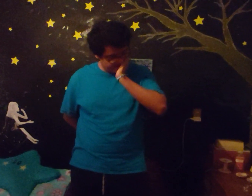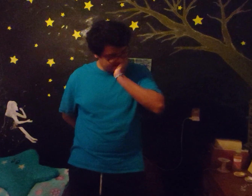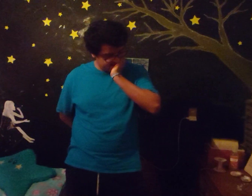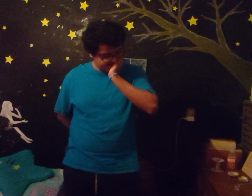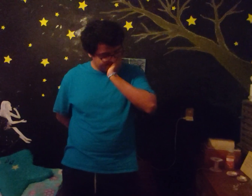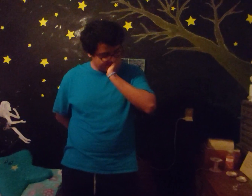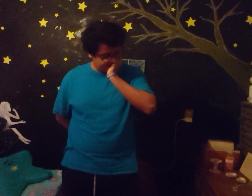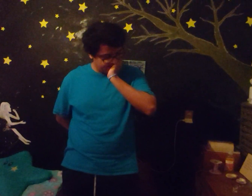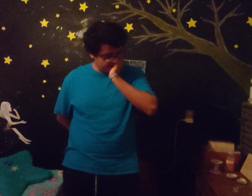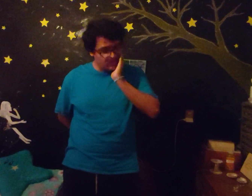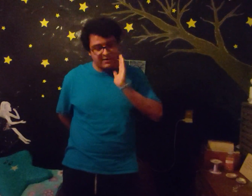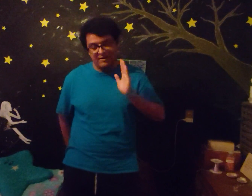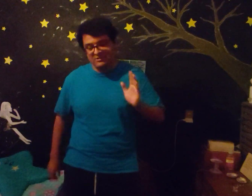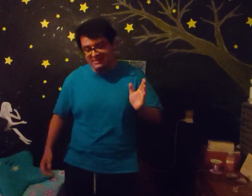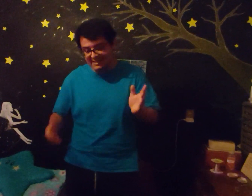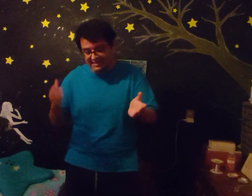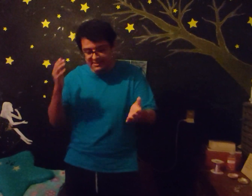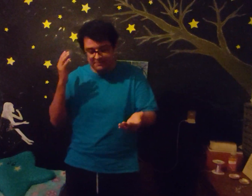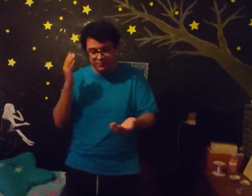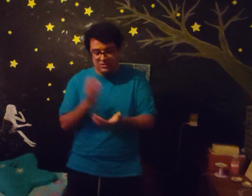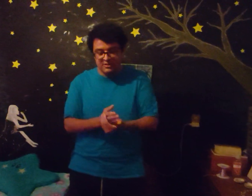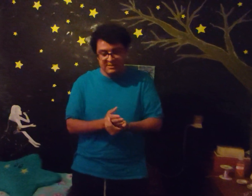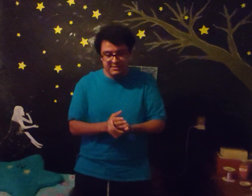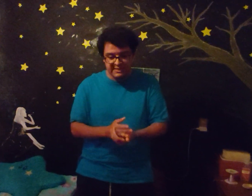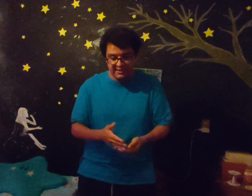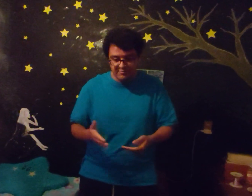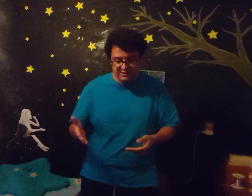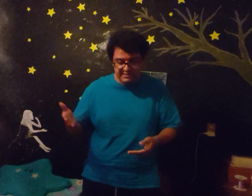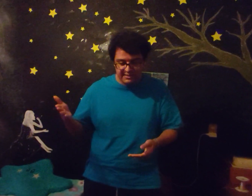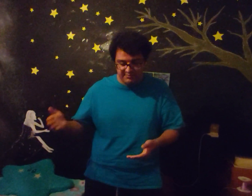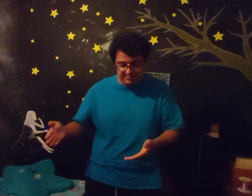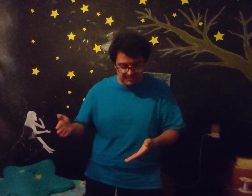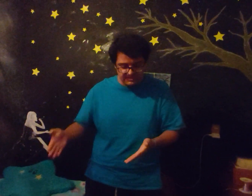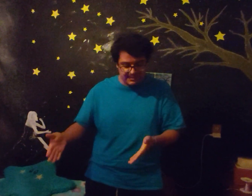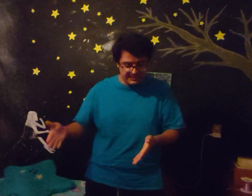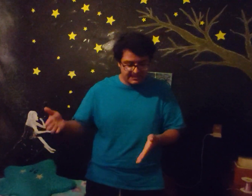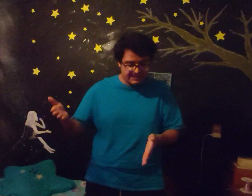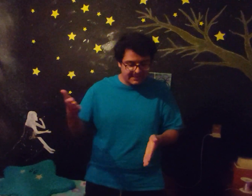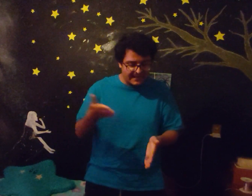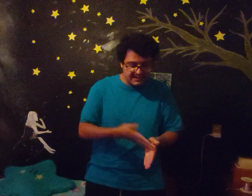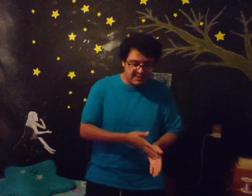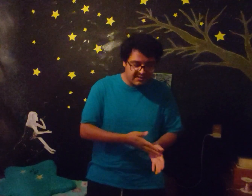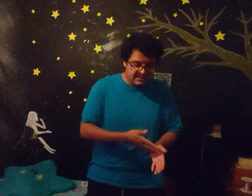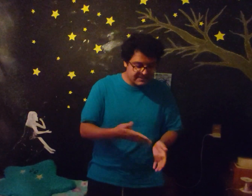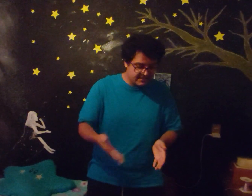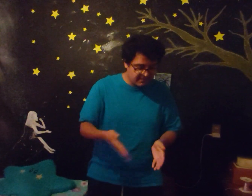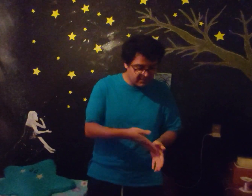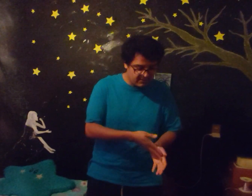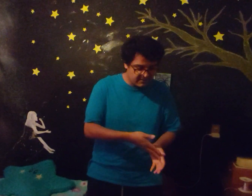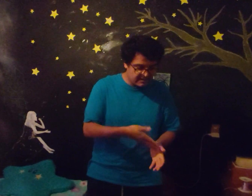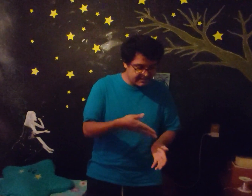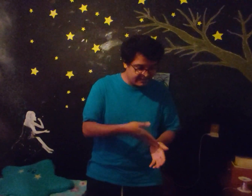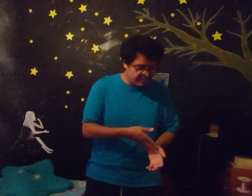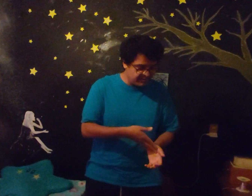Este, lo que vamos a hacer es, por eso les decía que vamos a hacer Vamos a empezar a hacer esta LAN, el servidor, el sábado